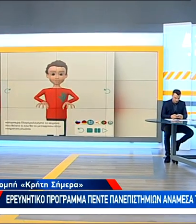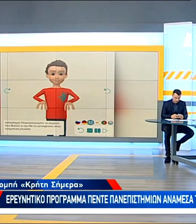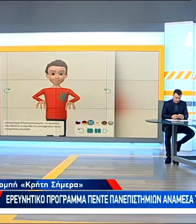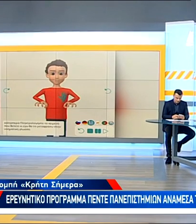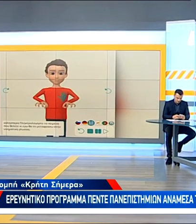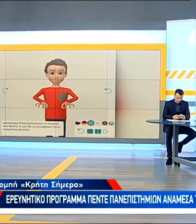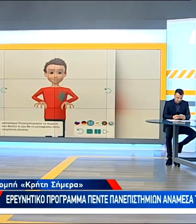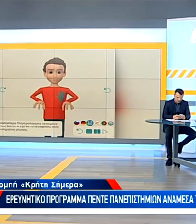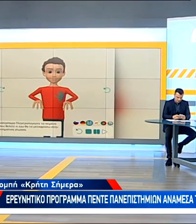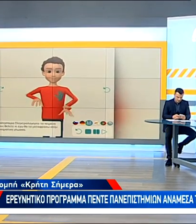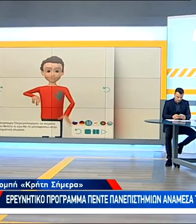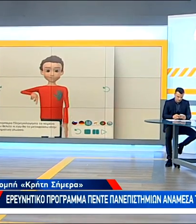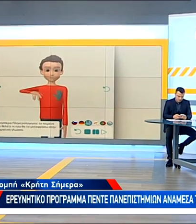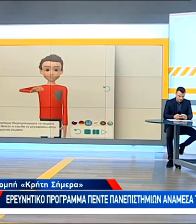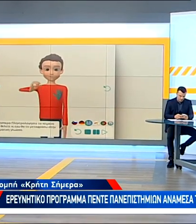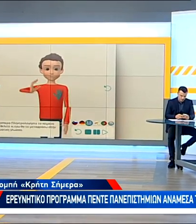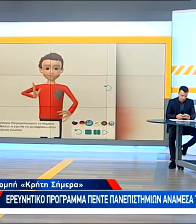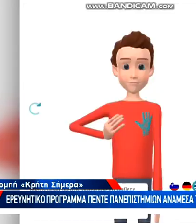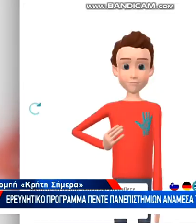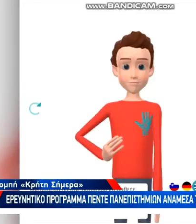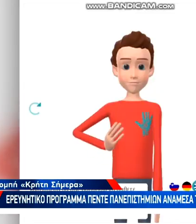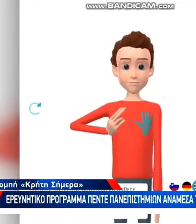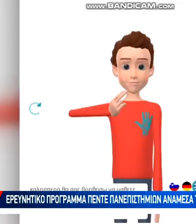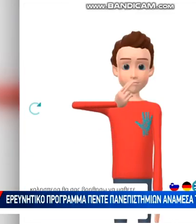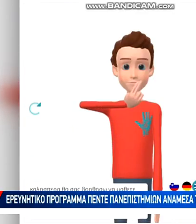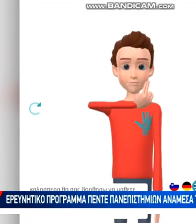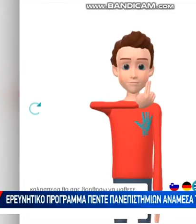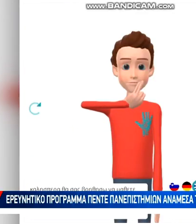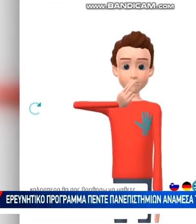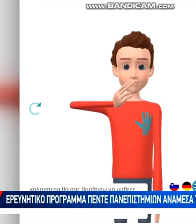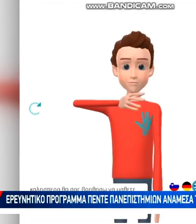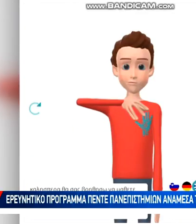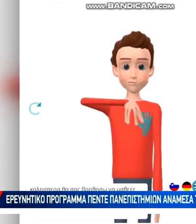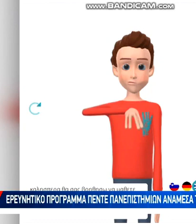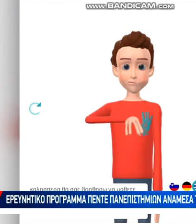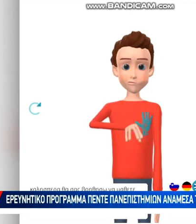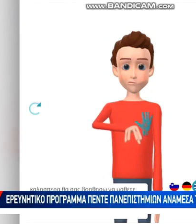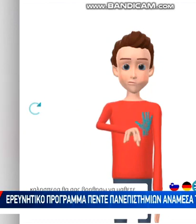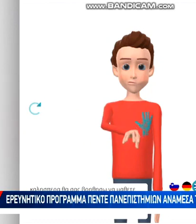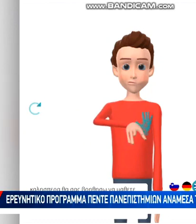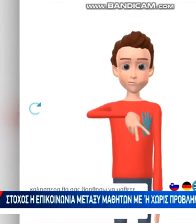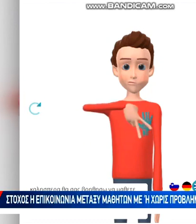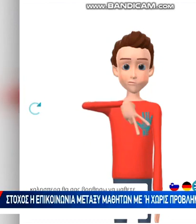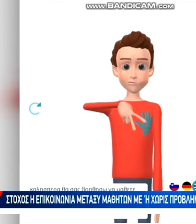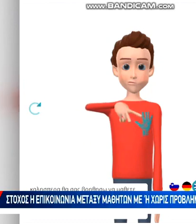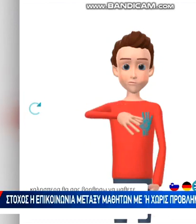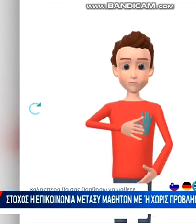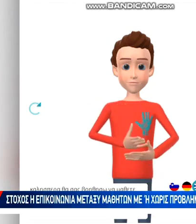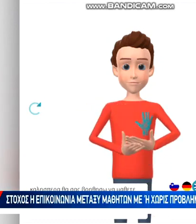να χρησιμοποιούν την διεθνή νοηματική γλώσσα. Στόχος είναι μέσω ενός Σάββαταρ να μπορούν να συνεννοούνται μαθητές με ή χωρίς προβλήματα